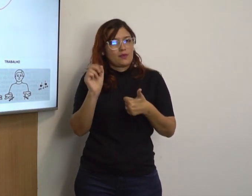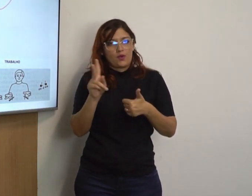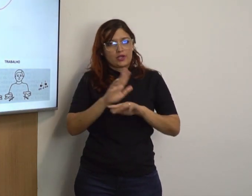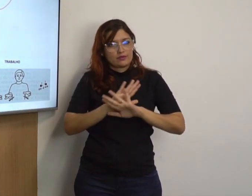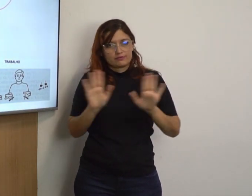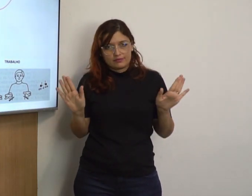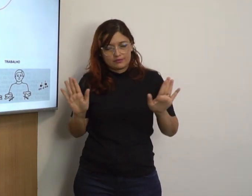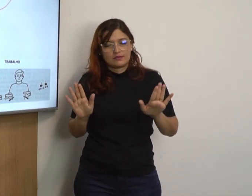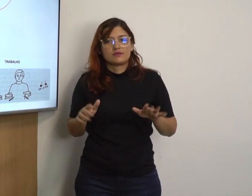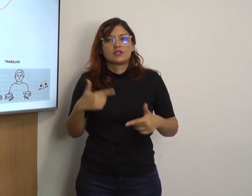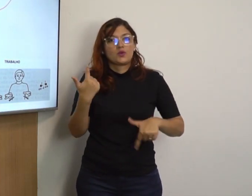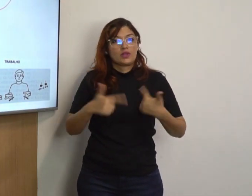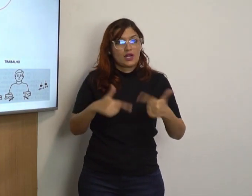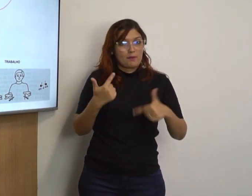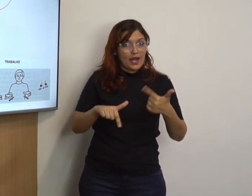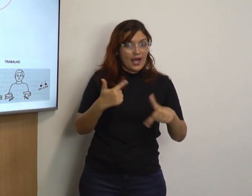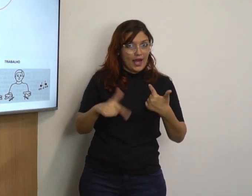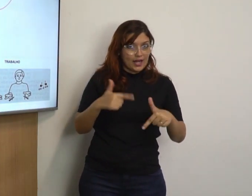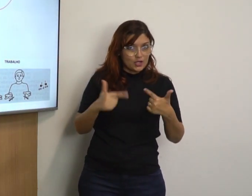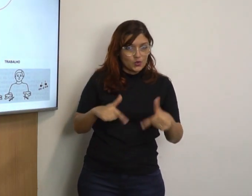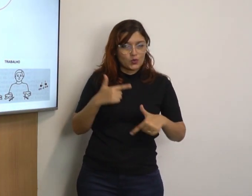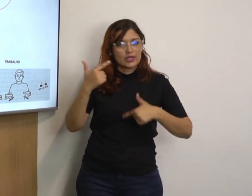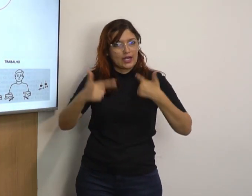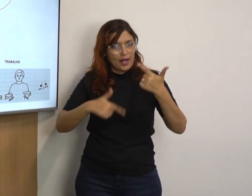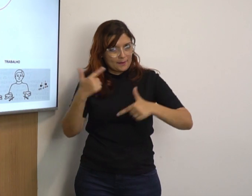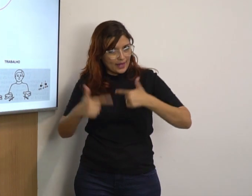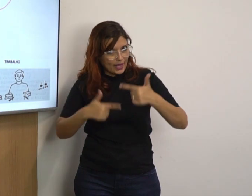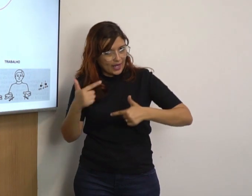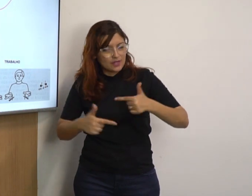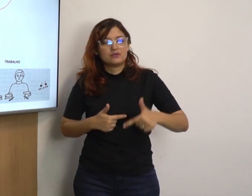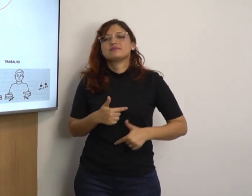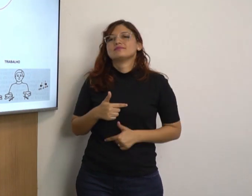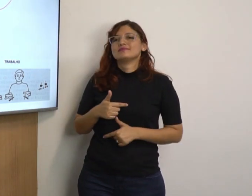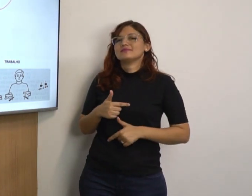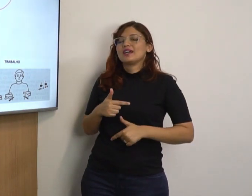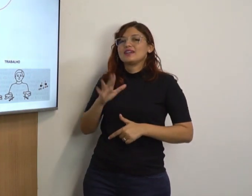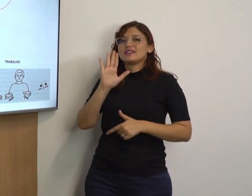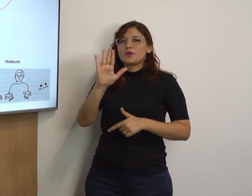está certo. Não tem problema. Trabalho. Trabalho.